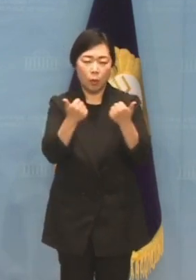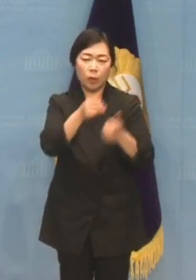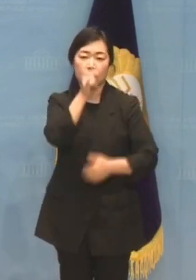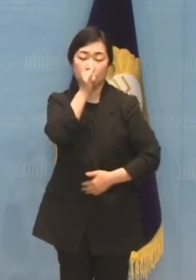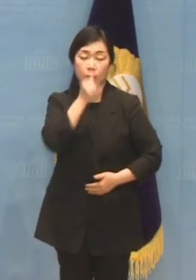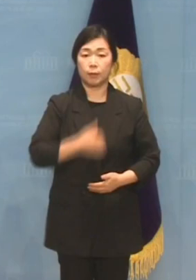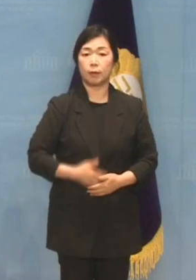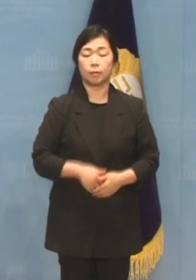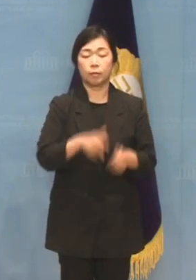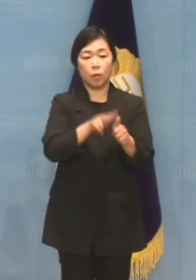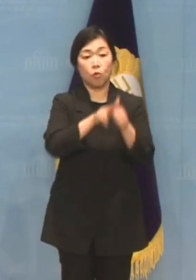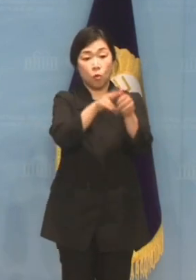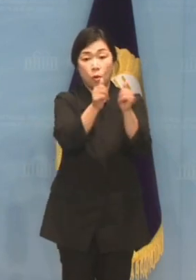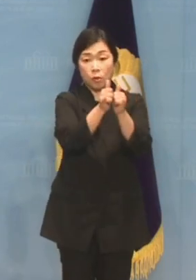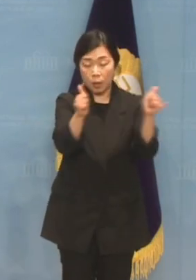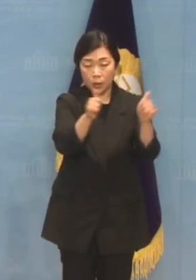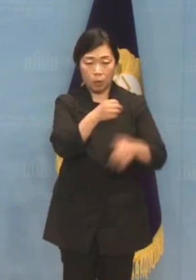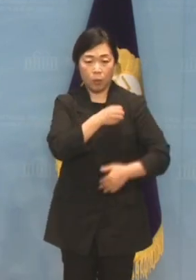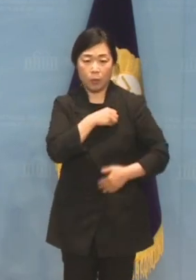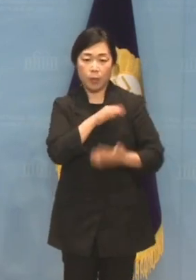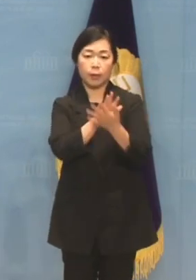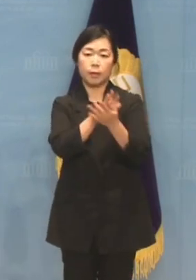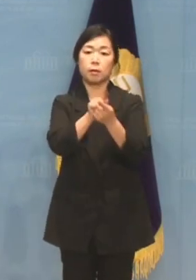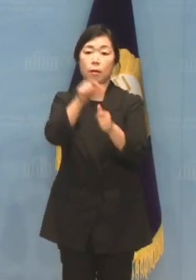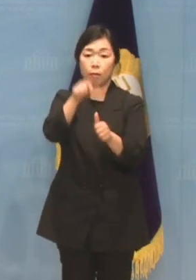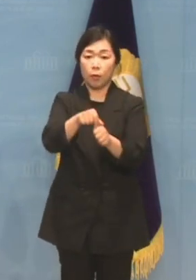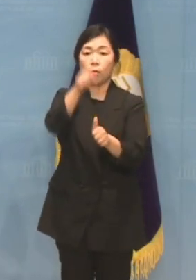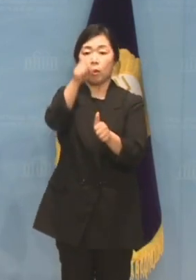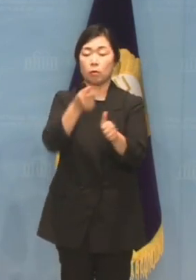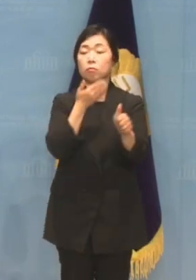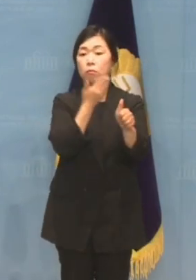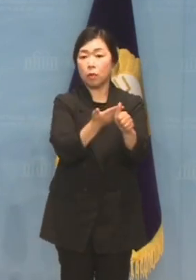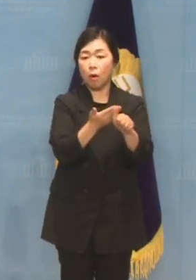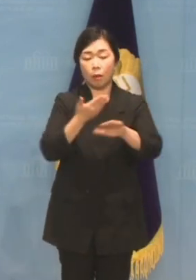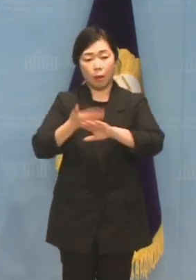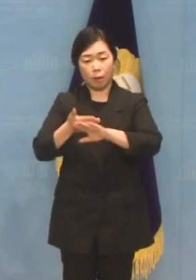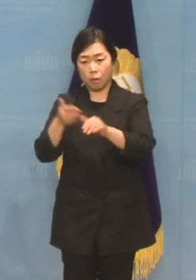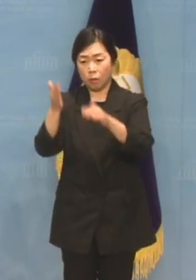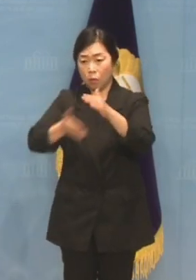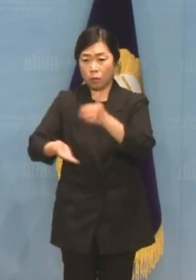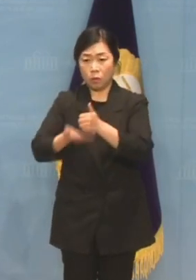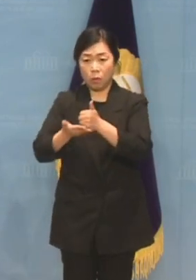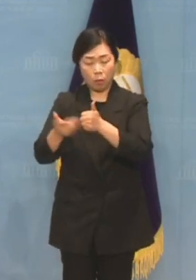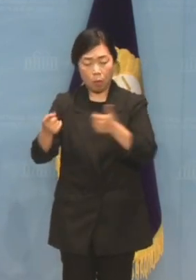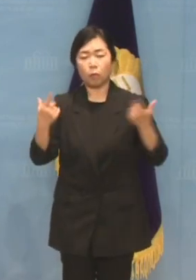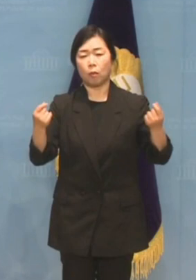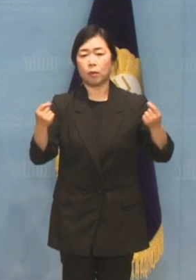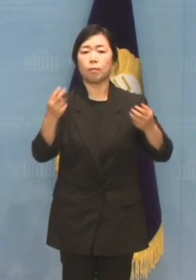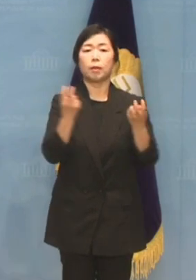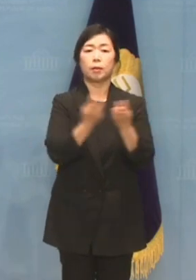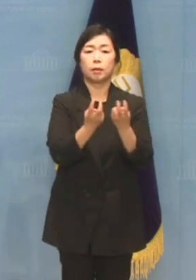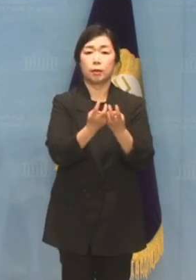총선 후보들은 당원들이 직접 선출하며 타 정당의 공천 과정에 상응합니다.